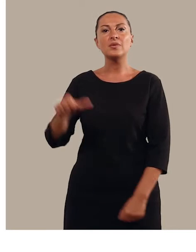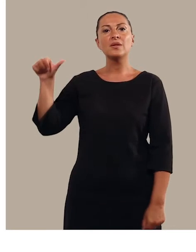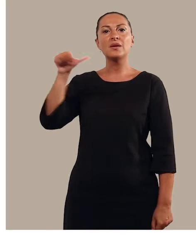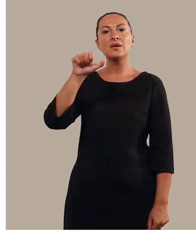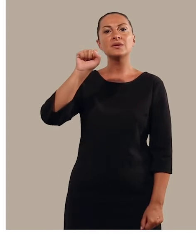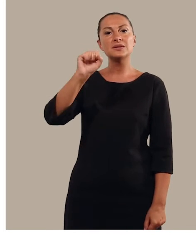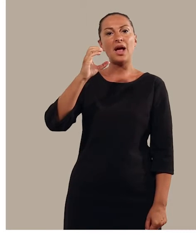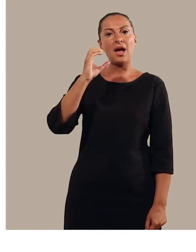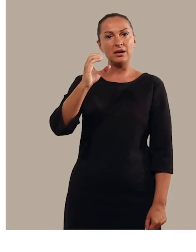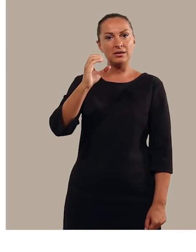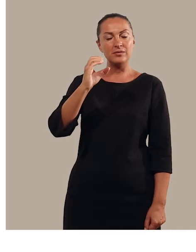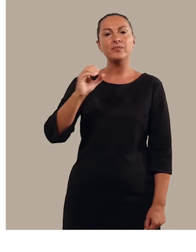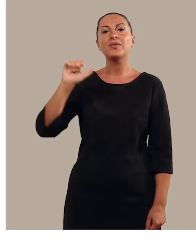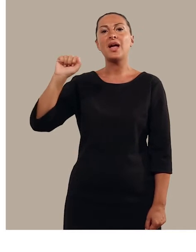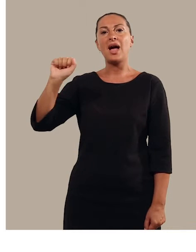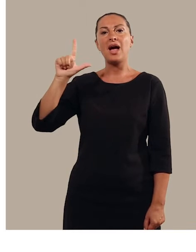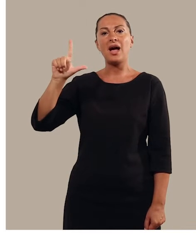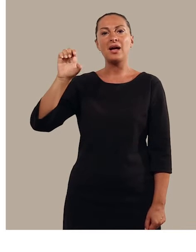SAC Aressano